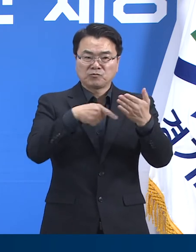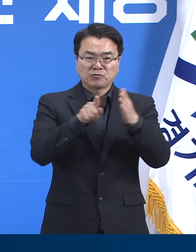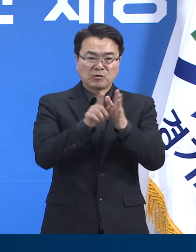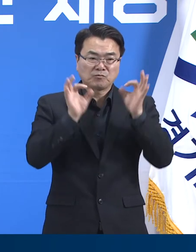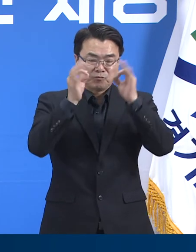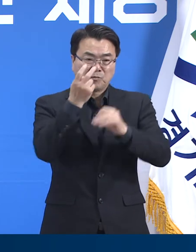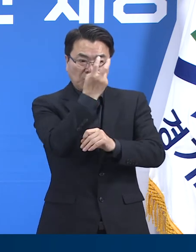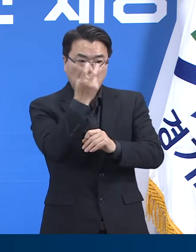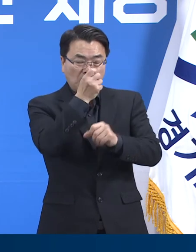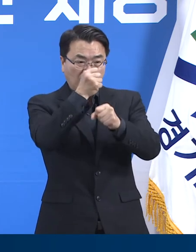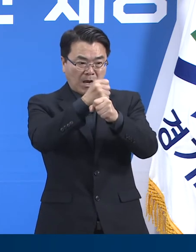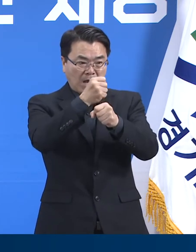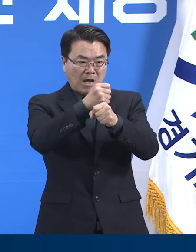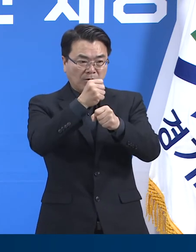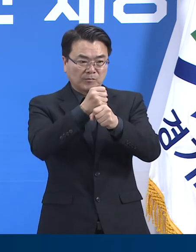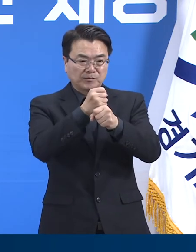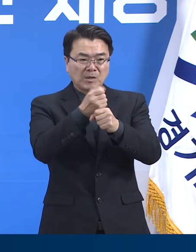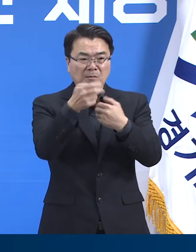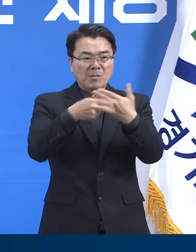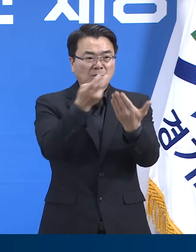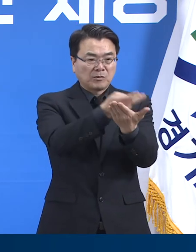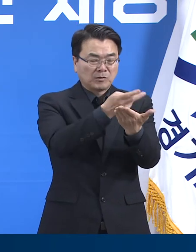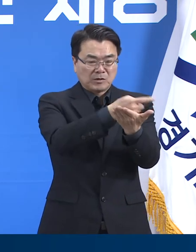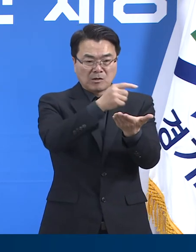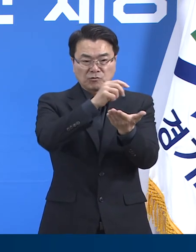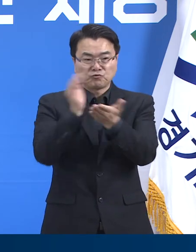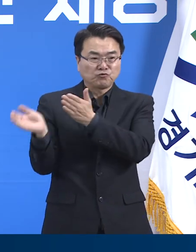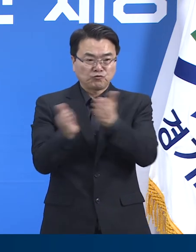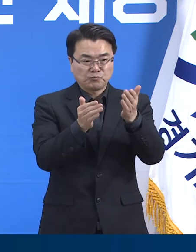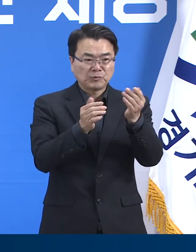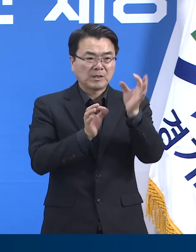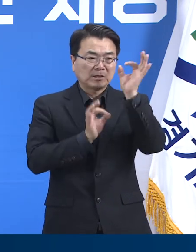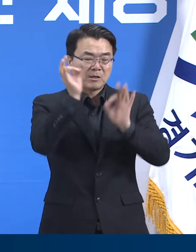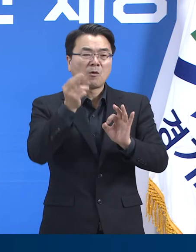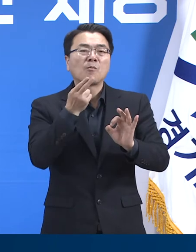점검하고 독려하여 병상 확보에 차질 없도록 노력하겠습니다.